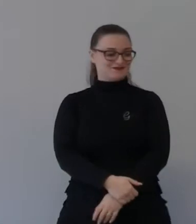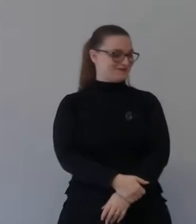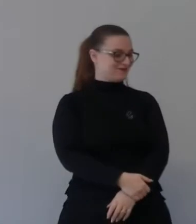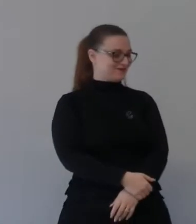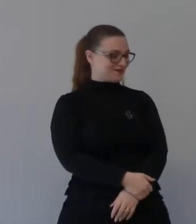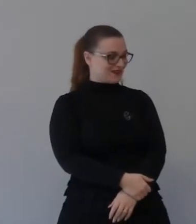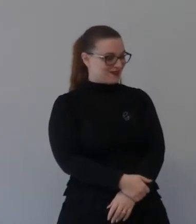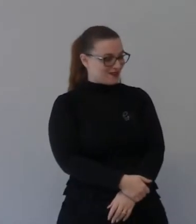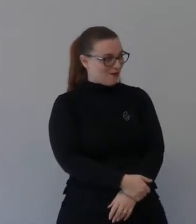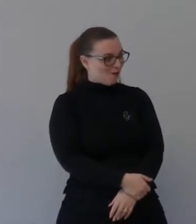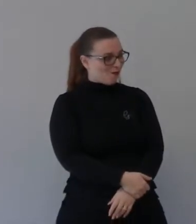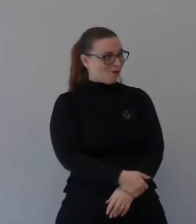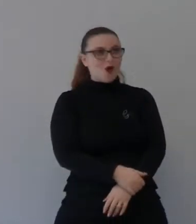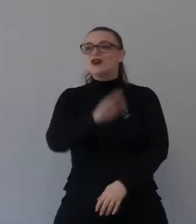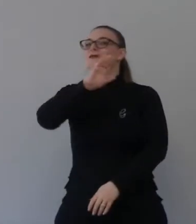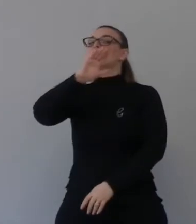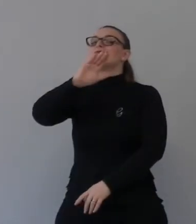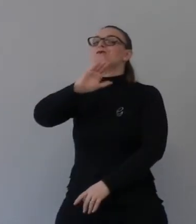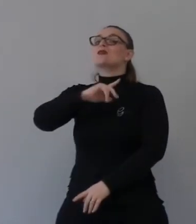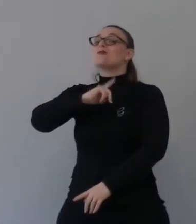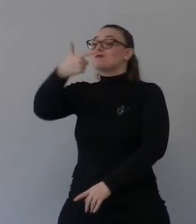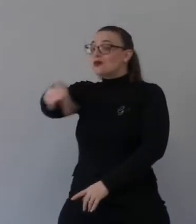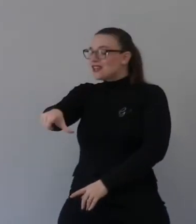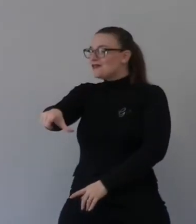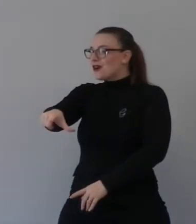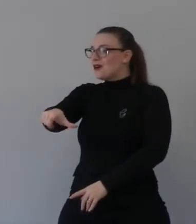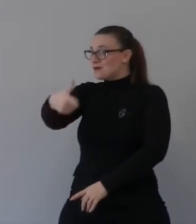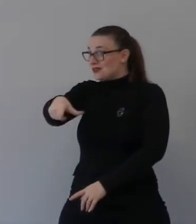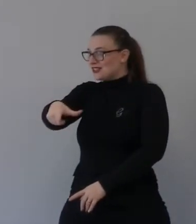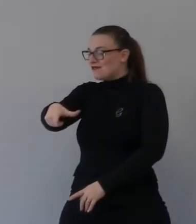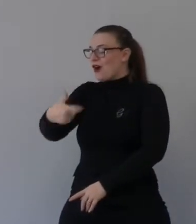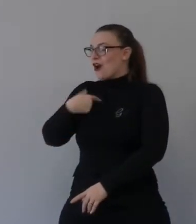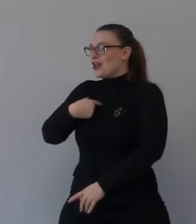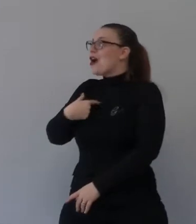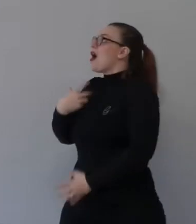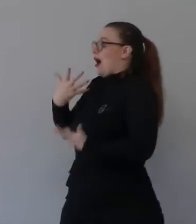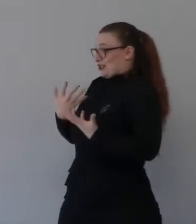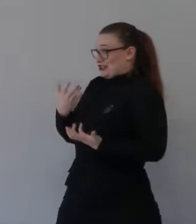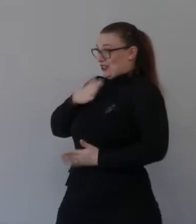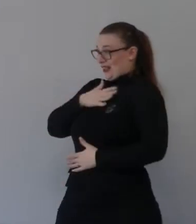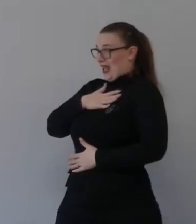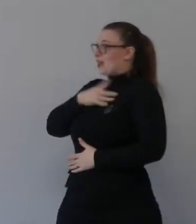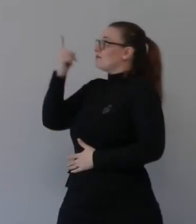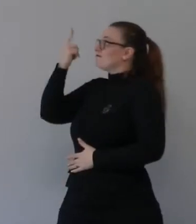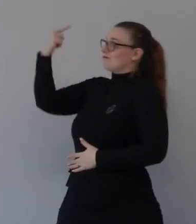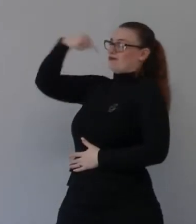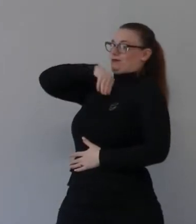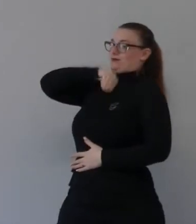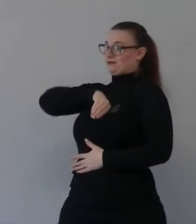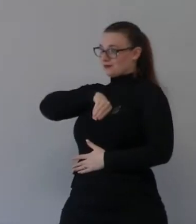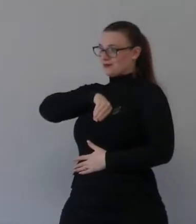è dimostrare il diadema di diamantiche sulla testa con cui il Signore ti ha dotato